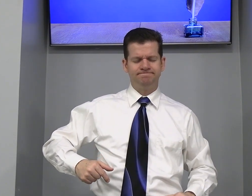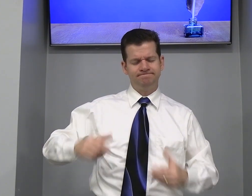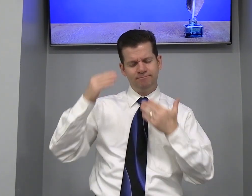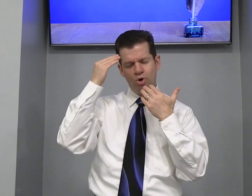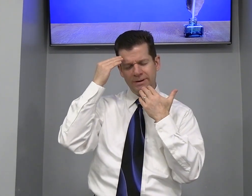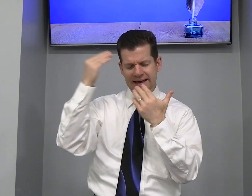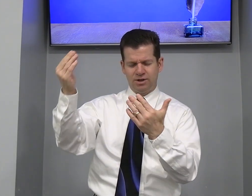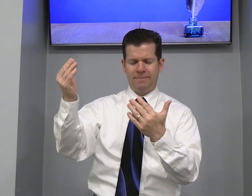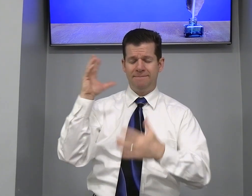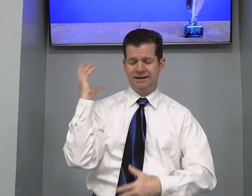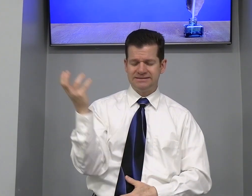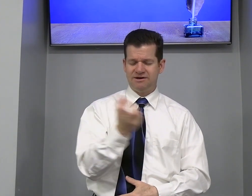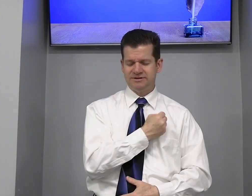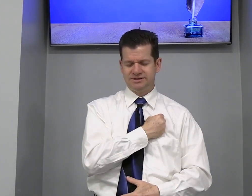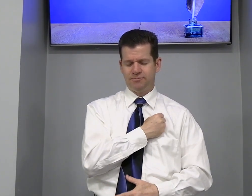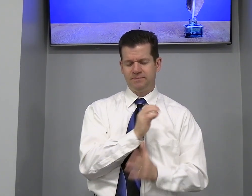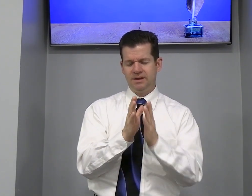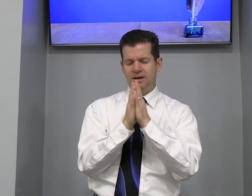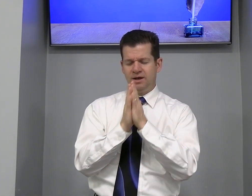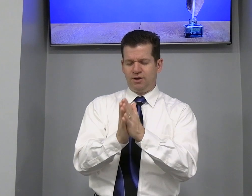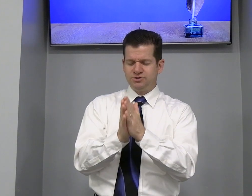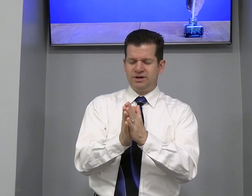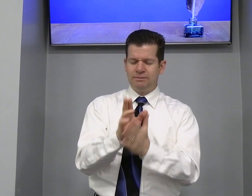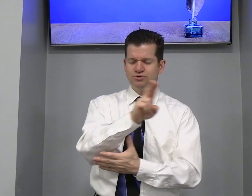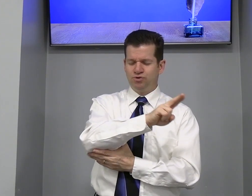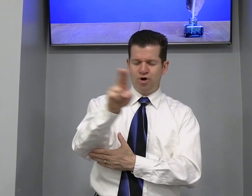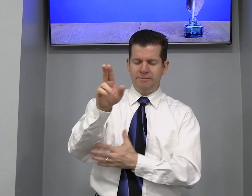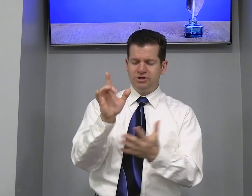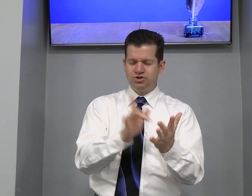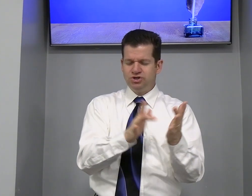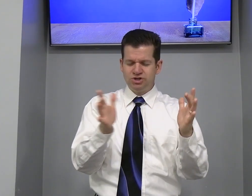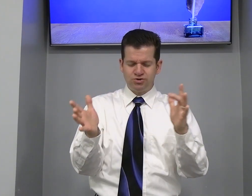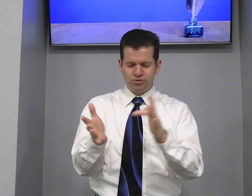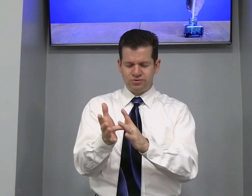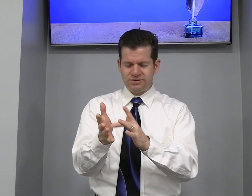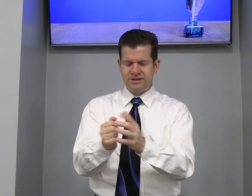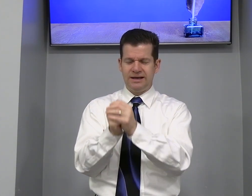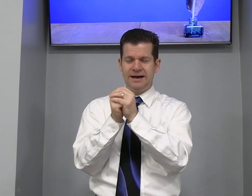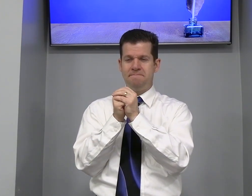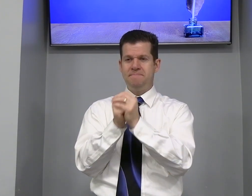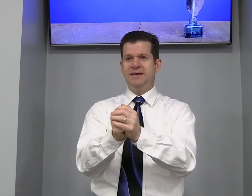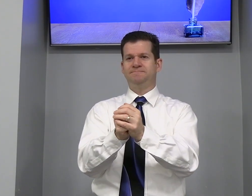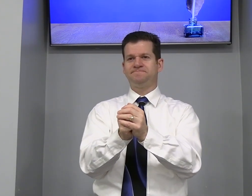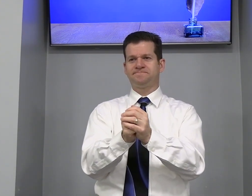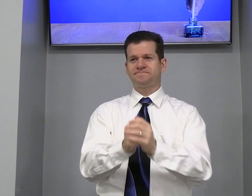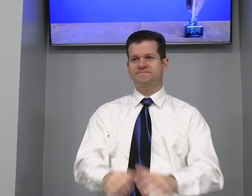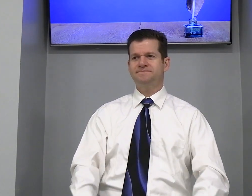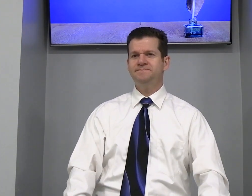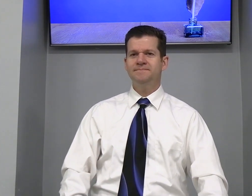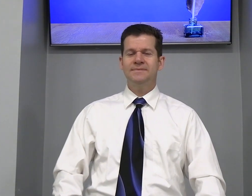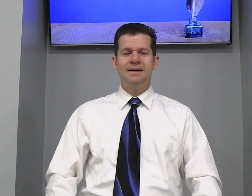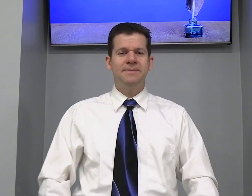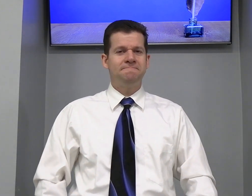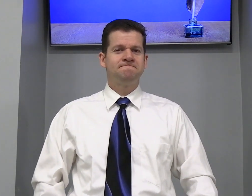Obrigado Pai Pela salvação Nós oramos Em nome Em De Jesus Amém Amém